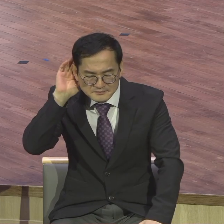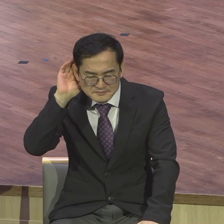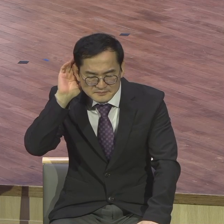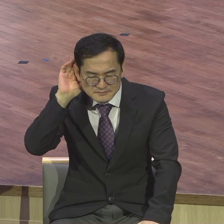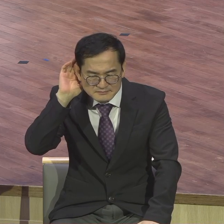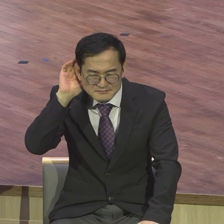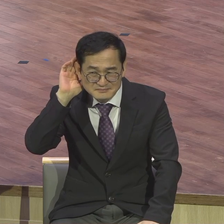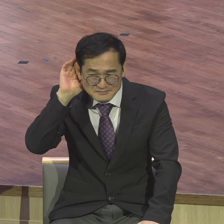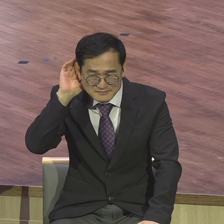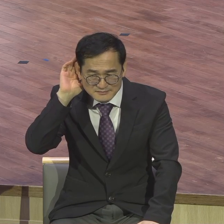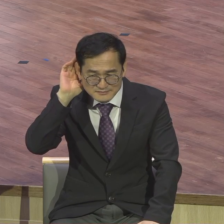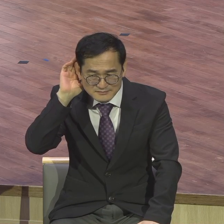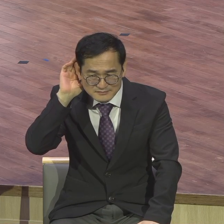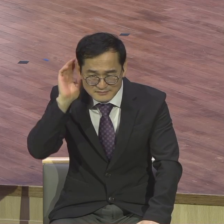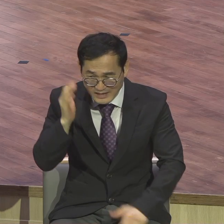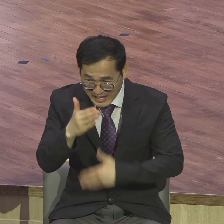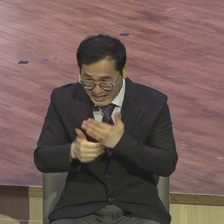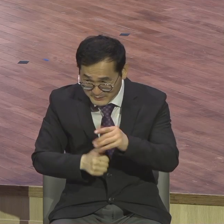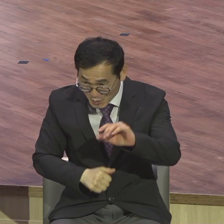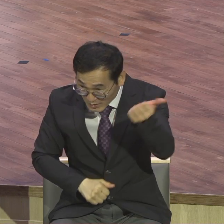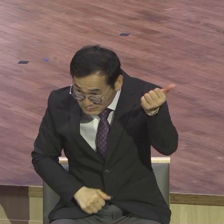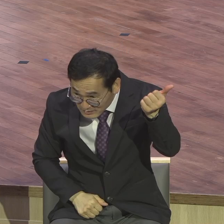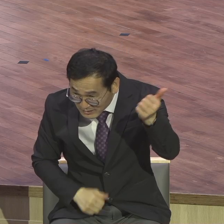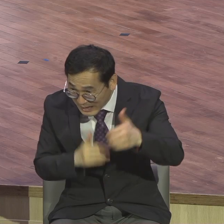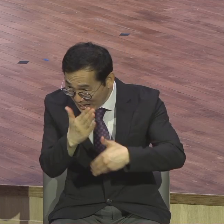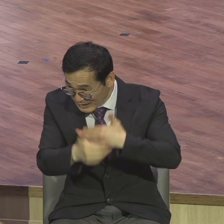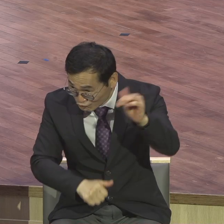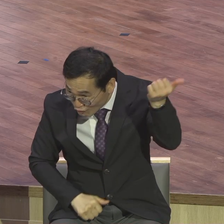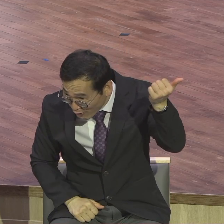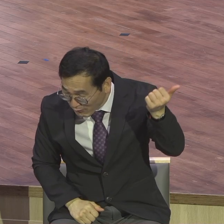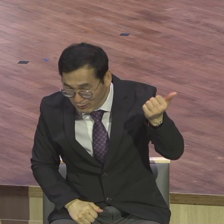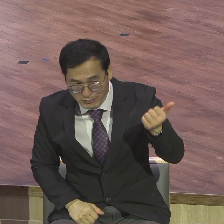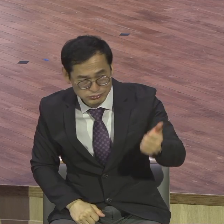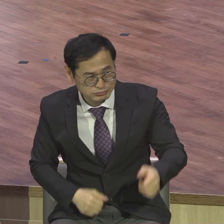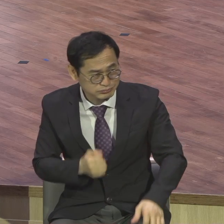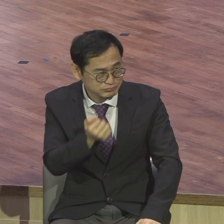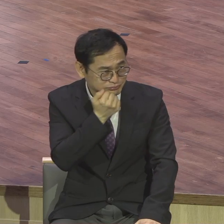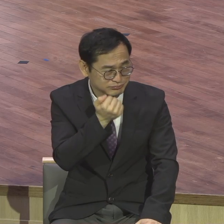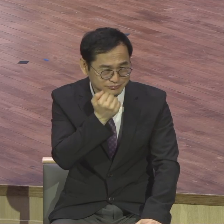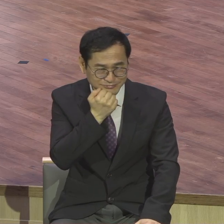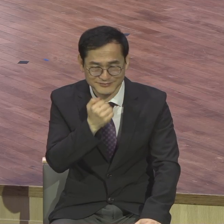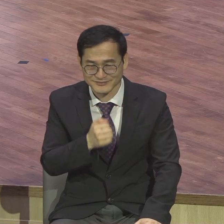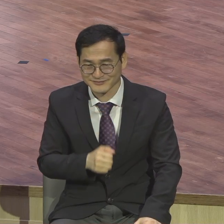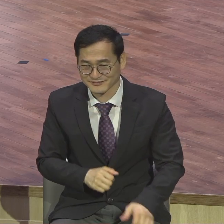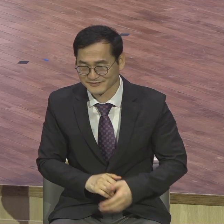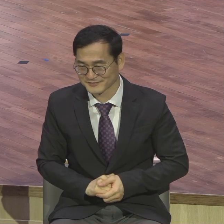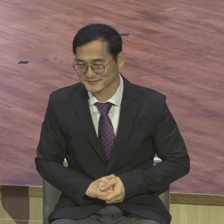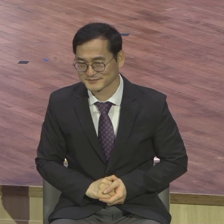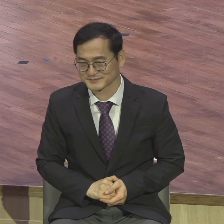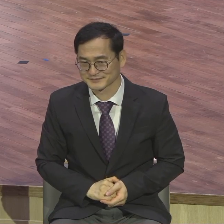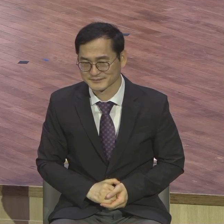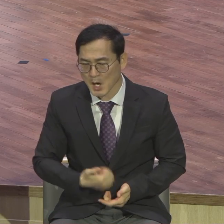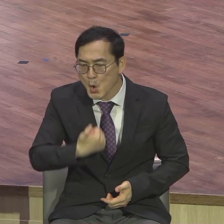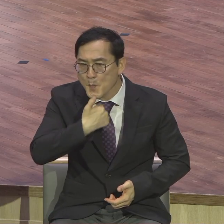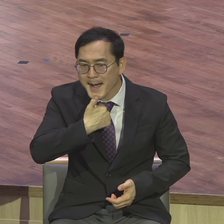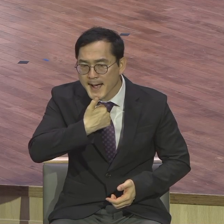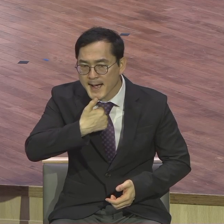하나님이 주무시나 돌아가셨냐 그 로마의 강력한 핍박 가운데서도 조그마한